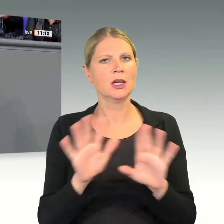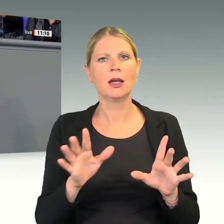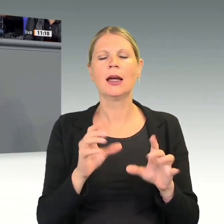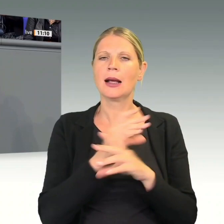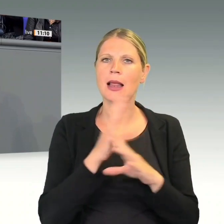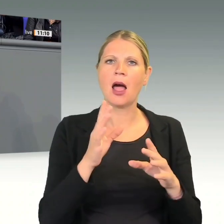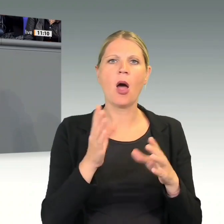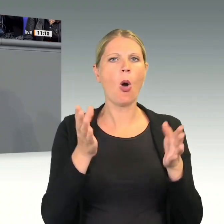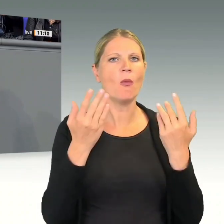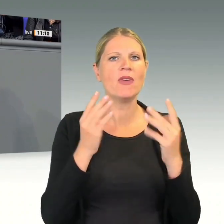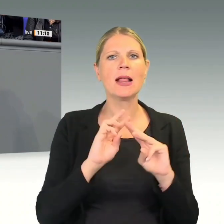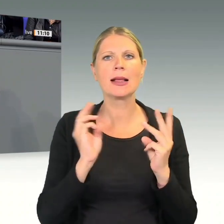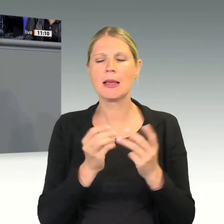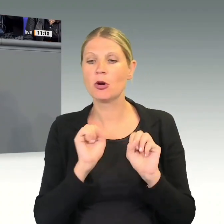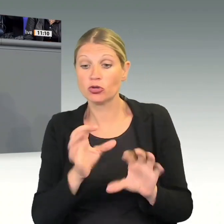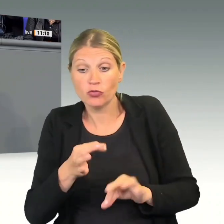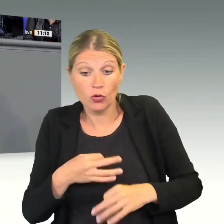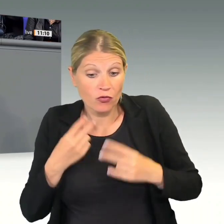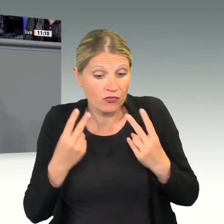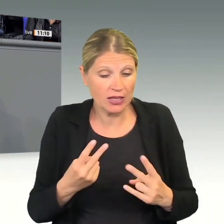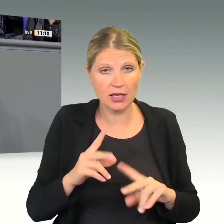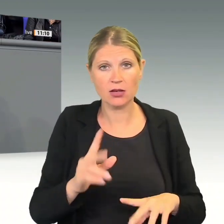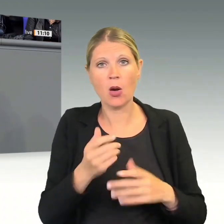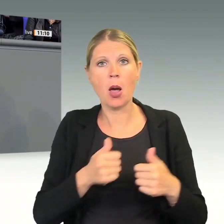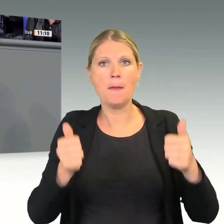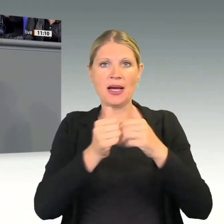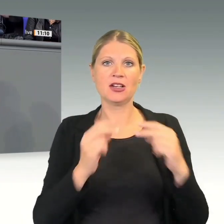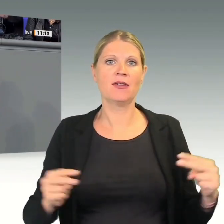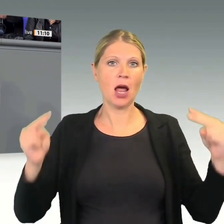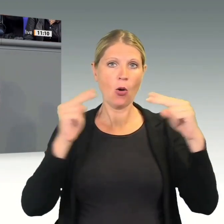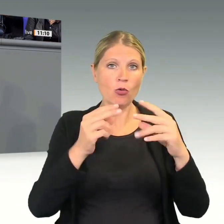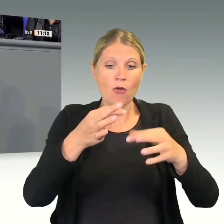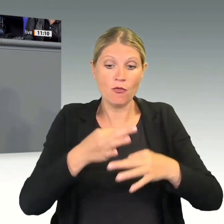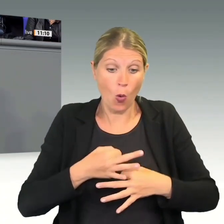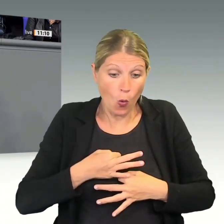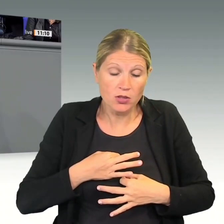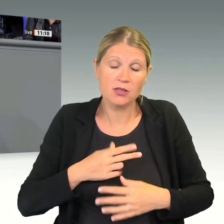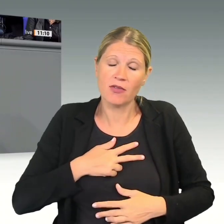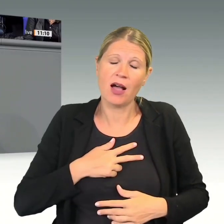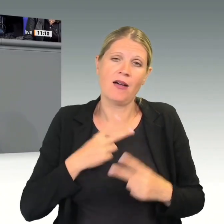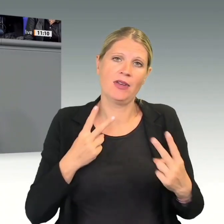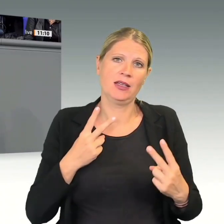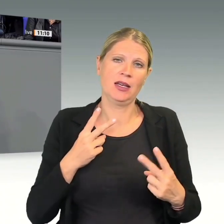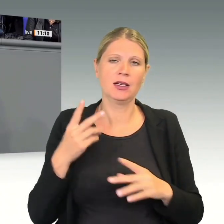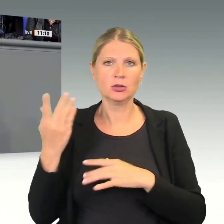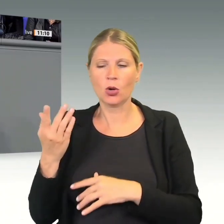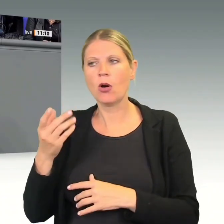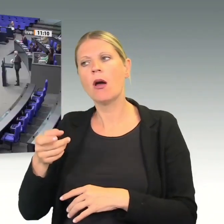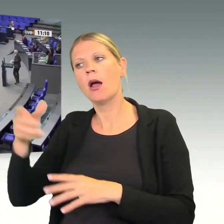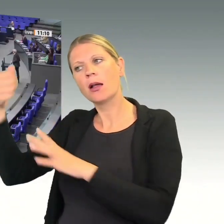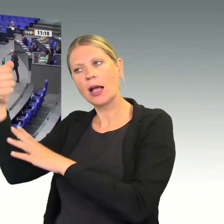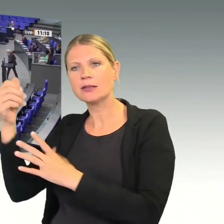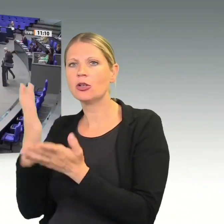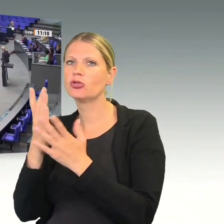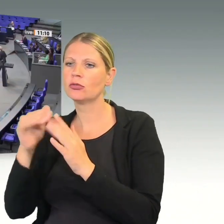und Klimaschutz sind, dass es uns ernst ist mit einer Partnerschaft auf Augenhöhe, so wie es der Bundeskanzler im Europäischen Parlament gesagt hat.